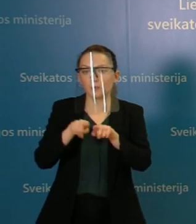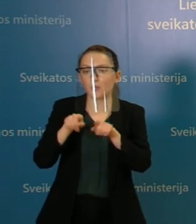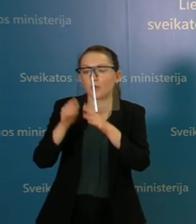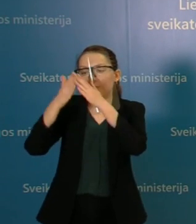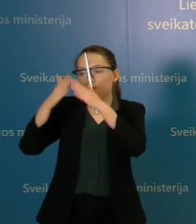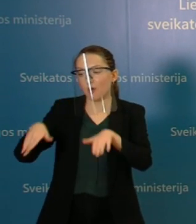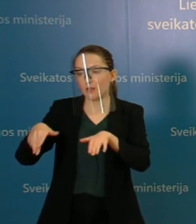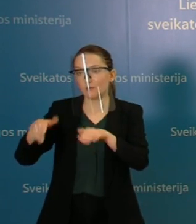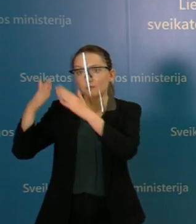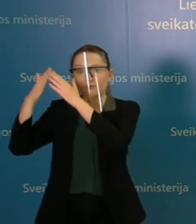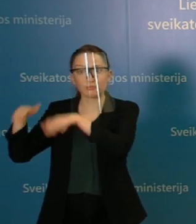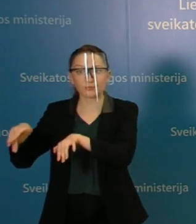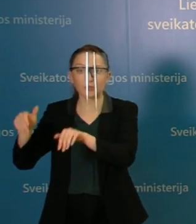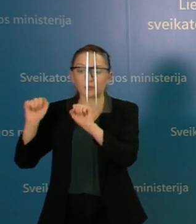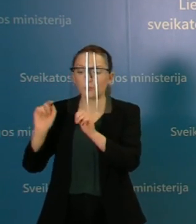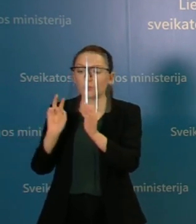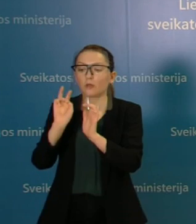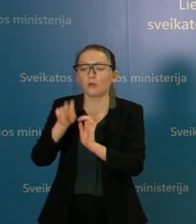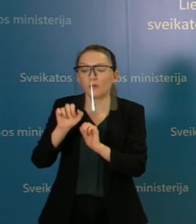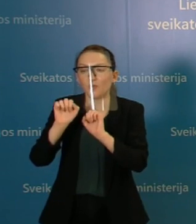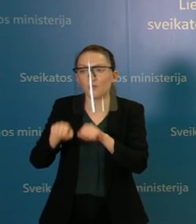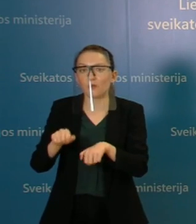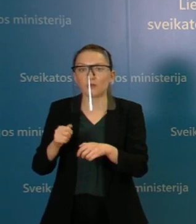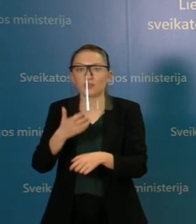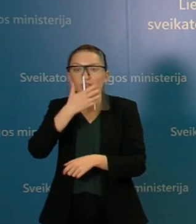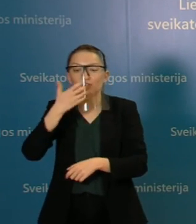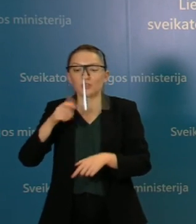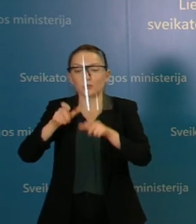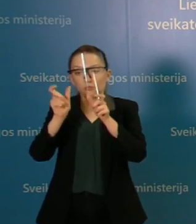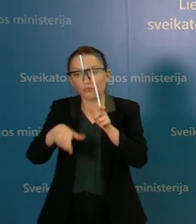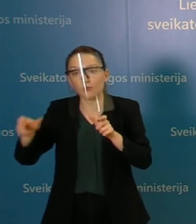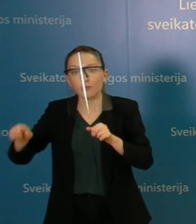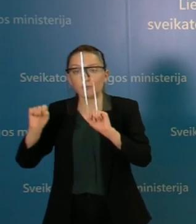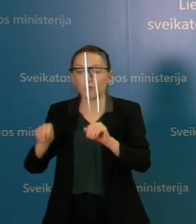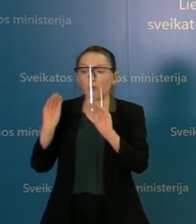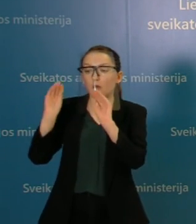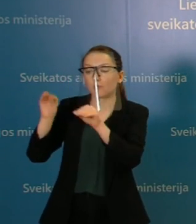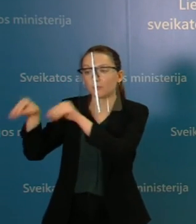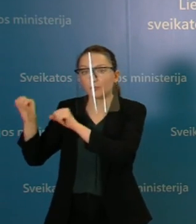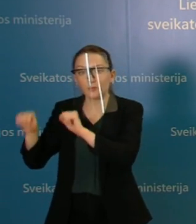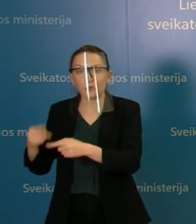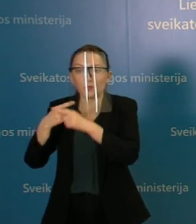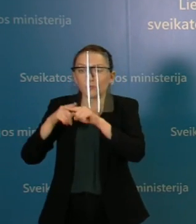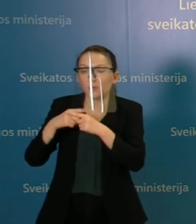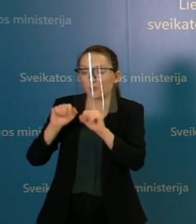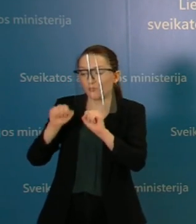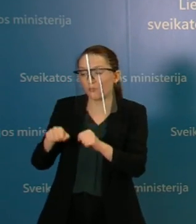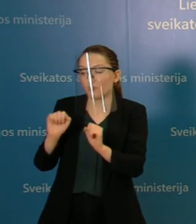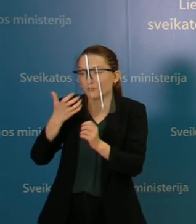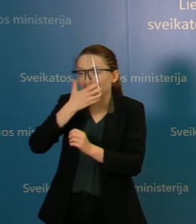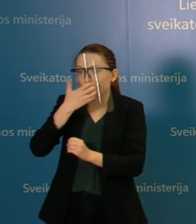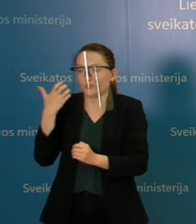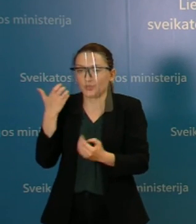palapinėse galima matyt statyti šildytuvus, galima rasti kažkokiu kitų priemonių, kurios leistų,